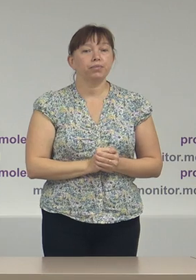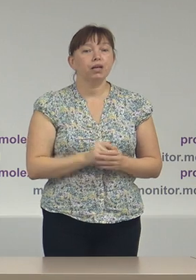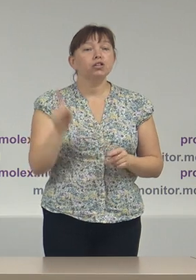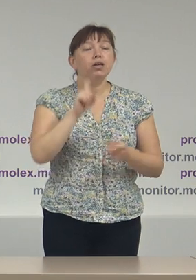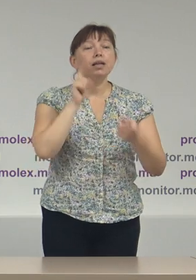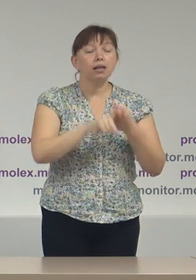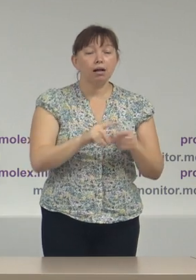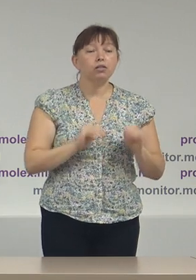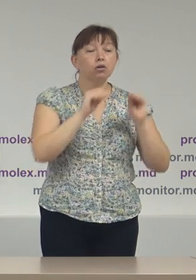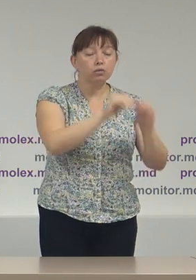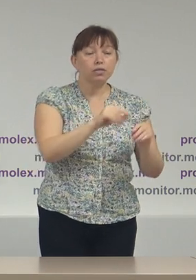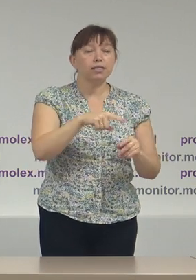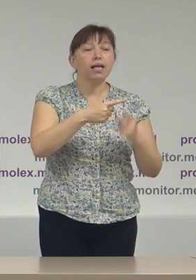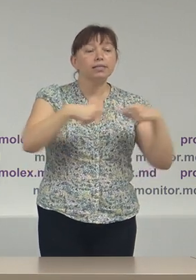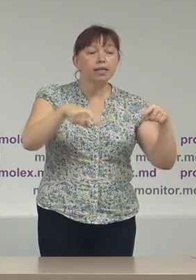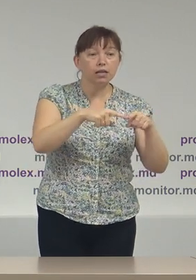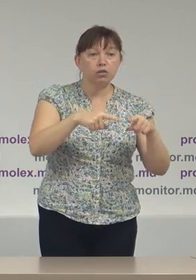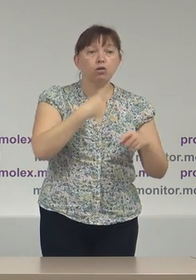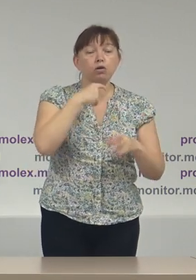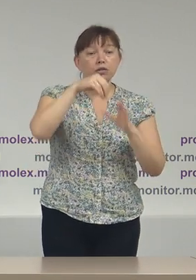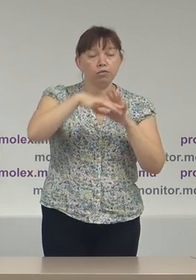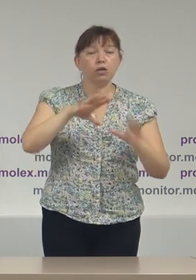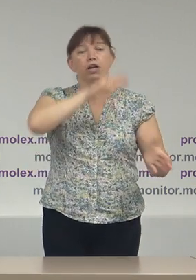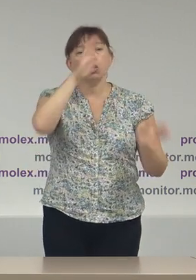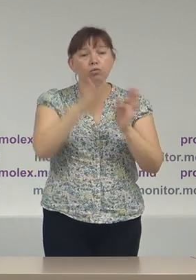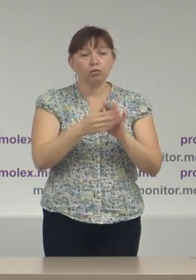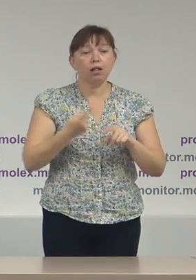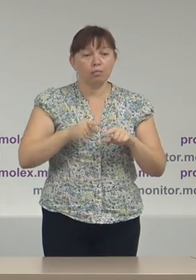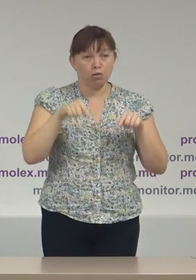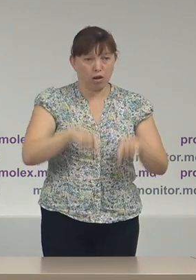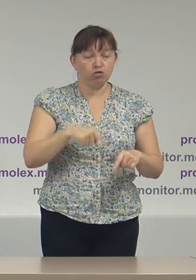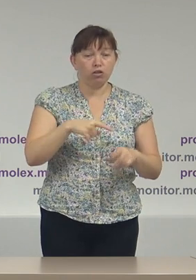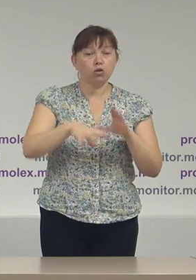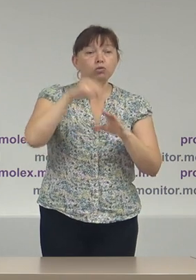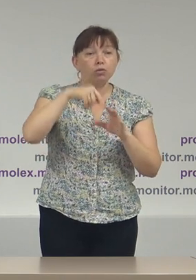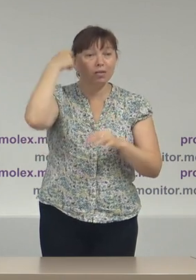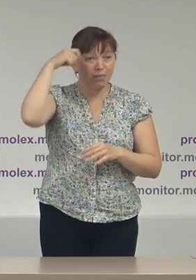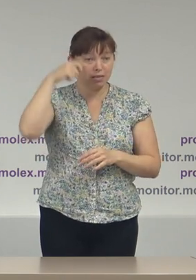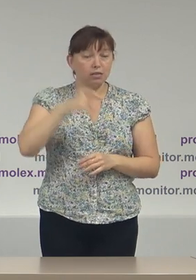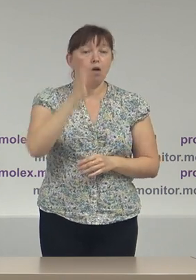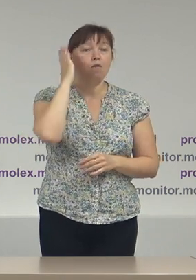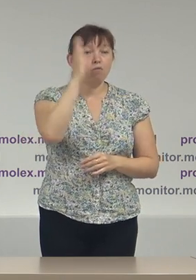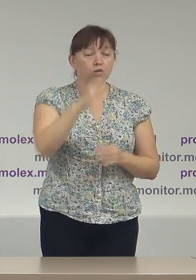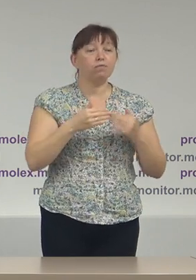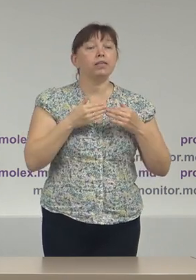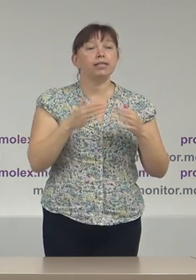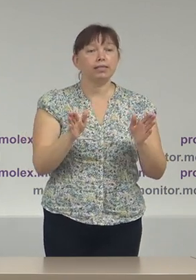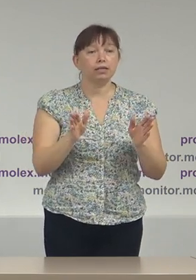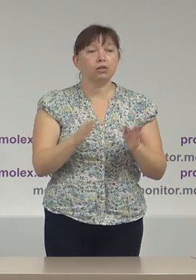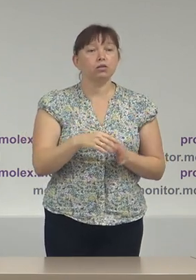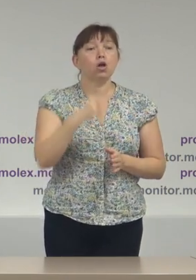de constituirea secțiilor de votare, în total, pentru acest scrutin prezidențial, vor fi deschise